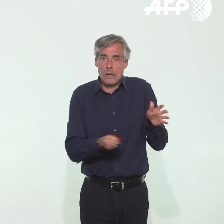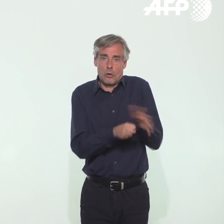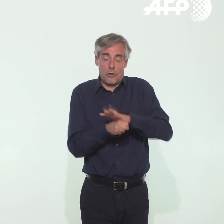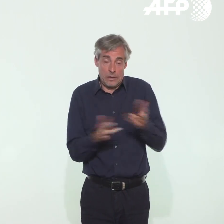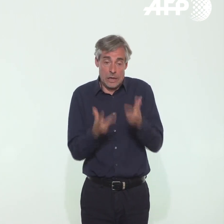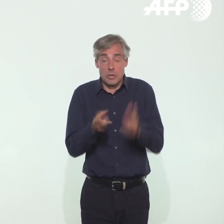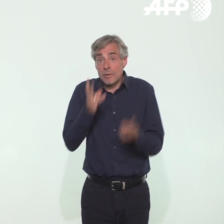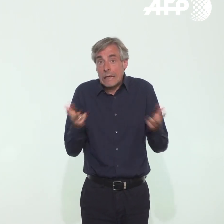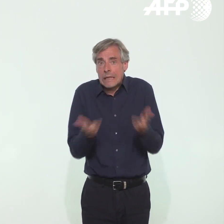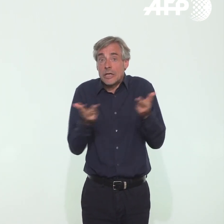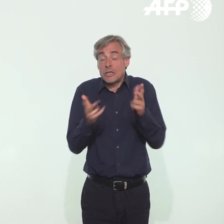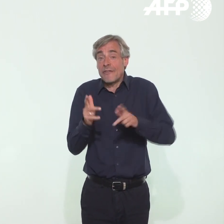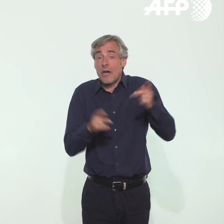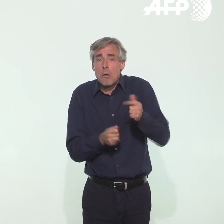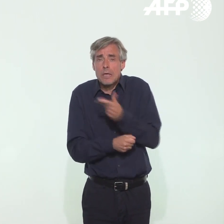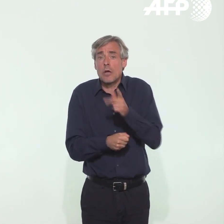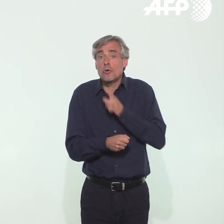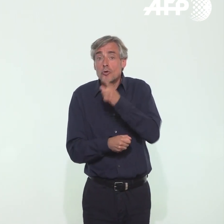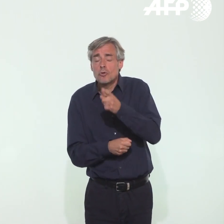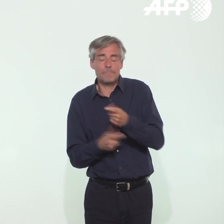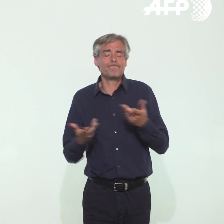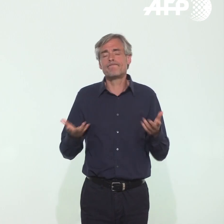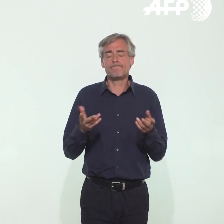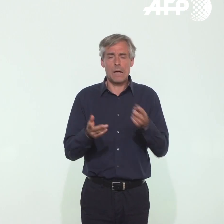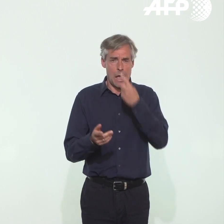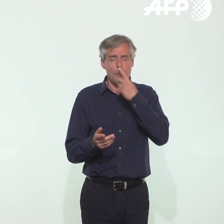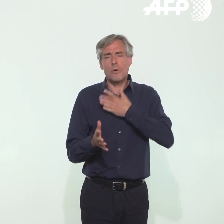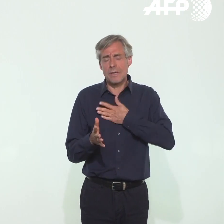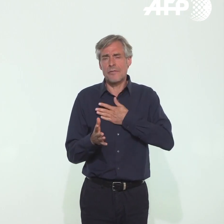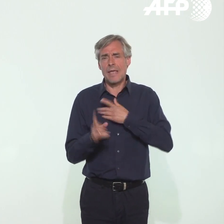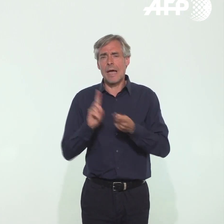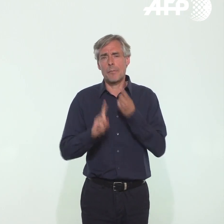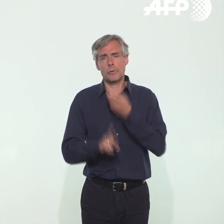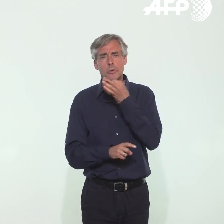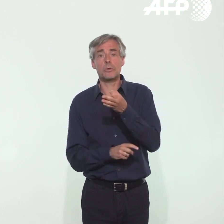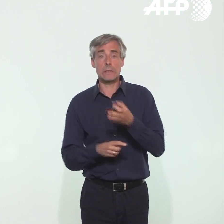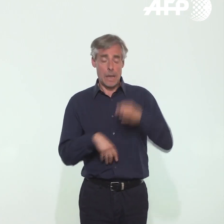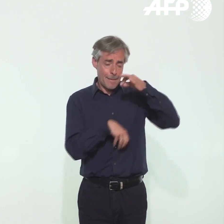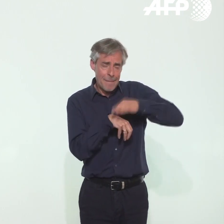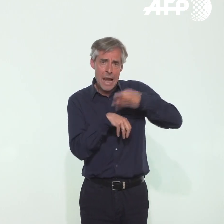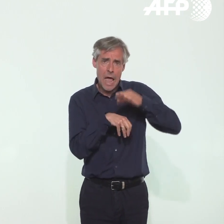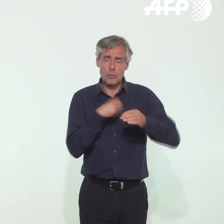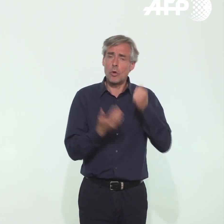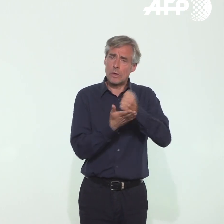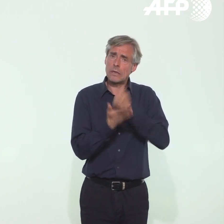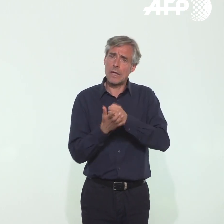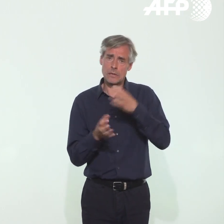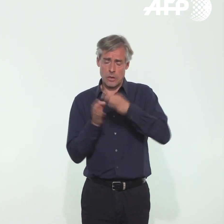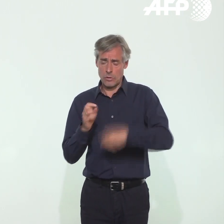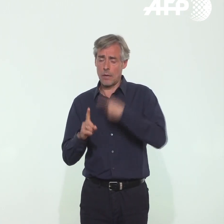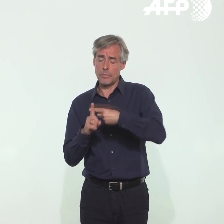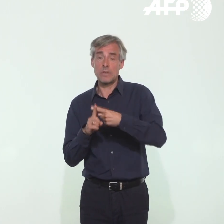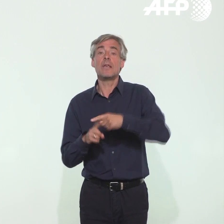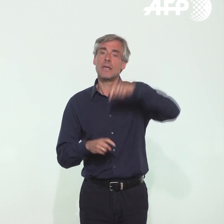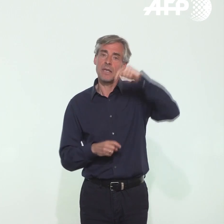très léger, donc on peut avoir des signes pendant quelques jours. Je crois qu'il faut, par contre, insister sur le fait que quand on a été malade, quand on a eu un test positif, il faut rester